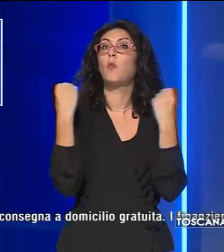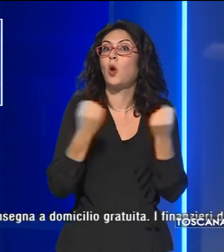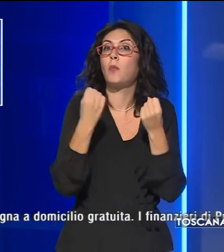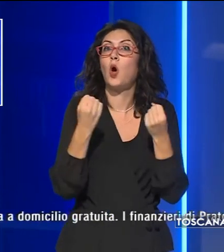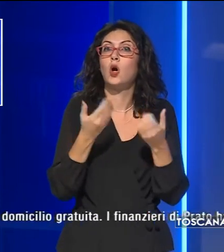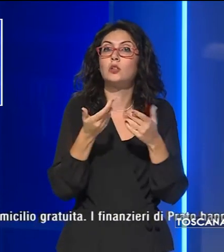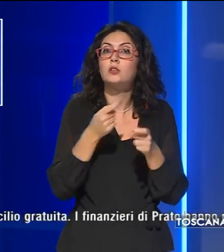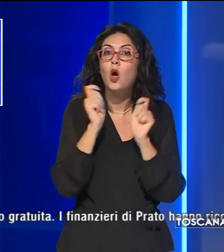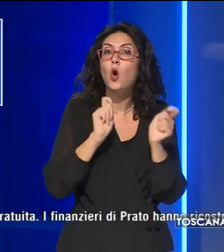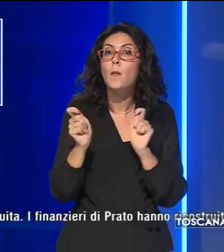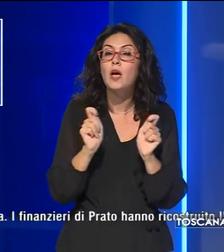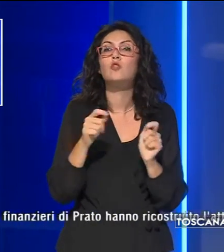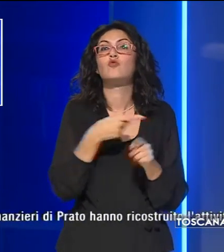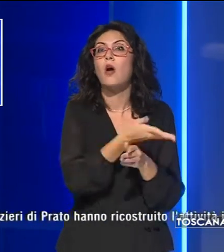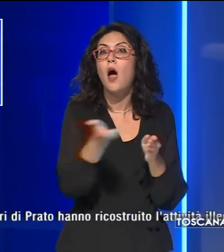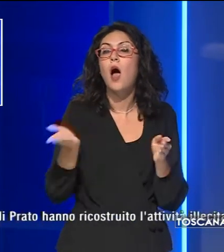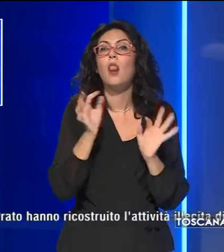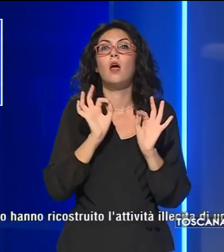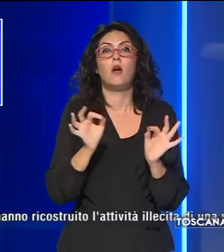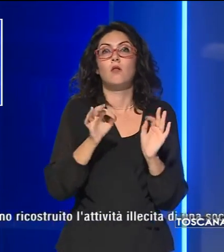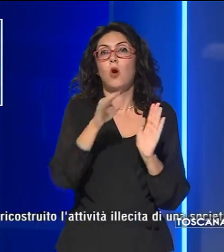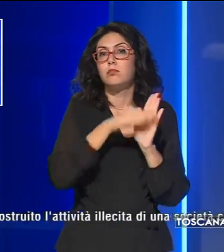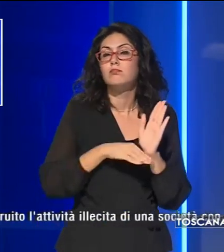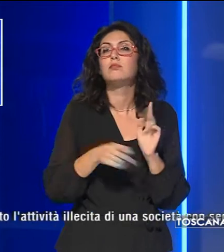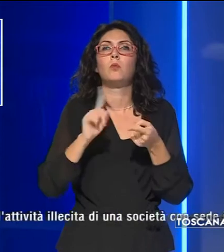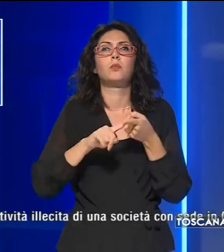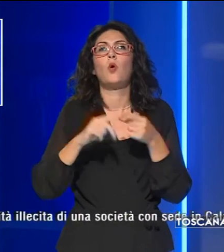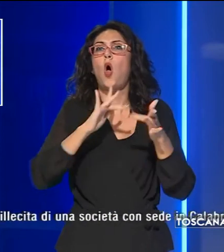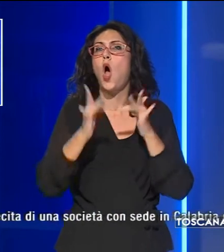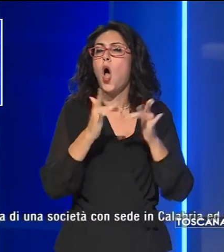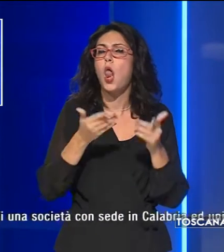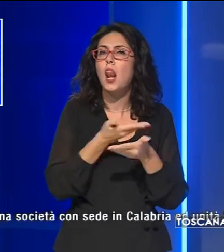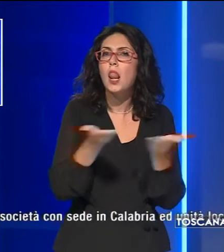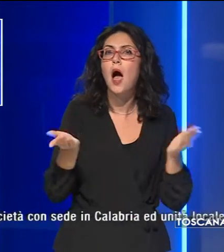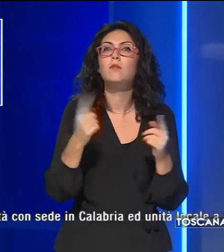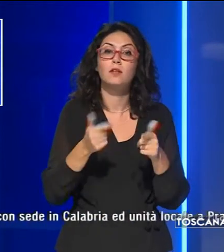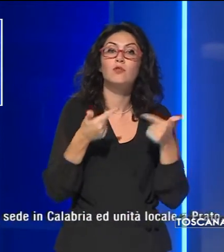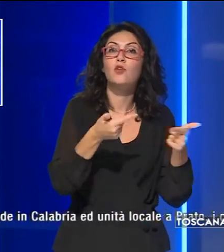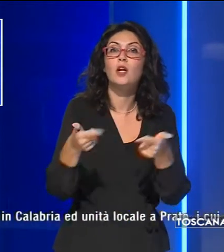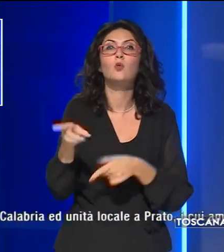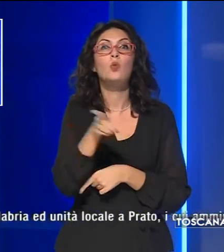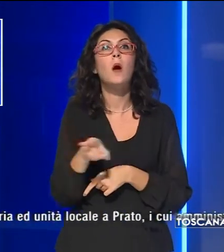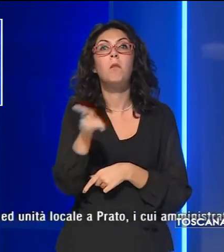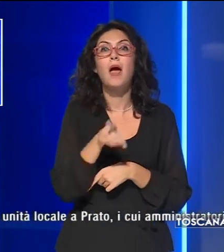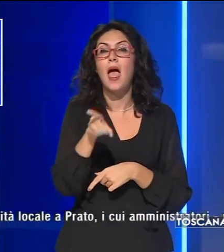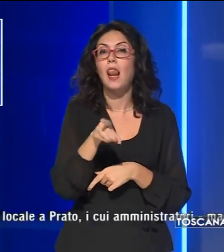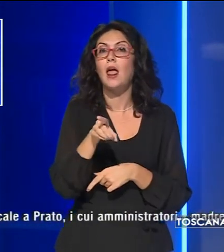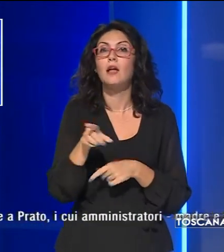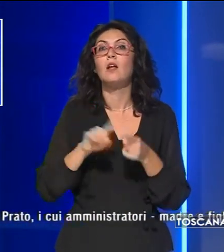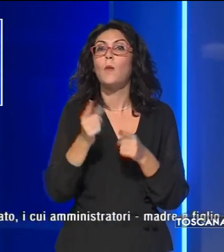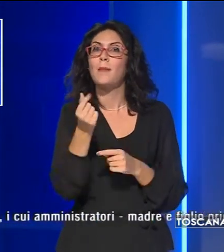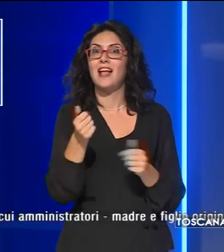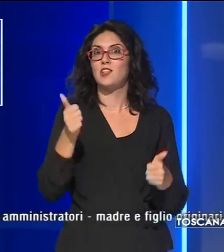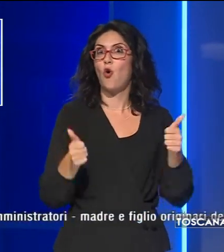su diverse testate giornalistiche locali e sui social network per la fornitura di pellet a prezzi concorrenziali,